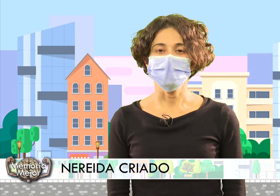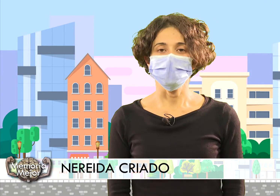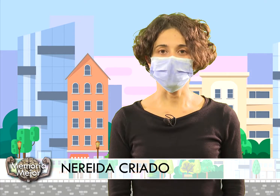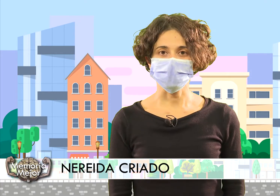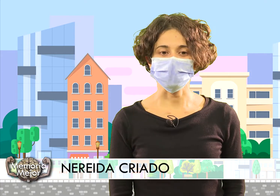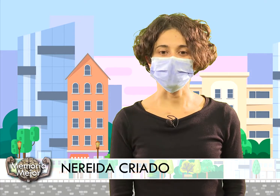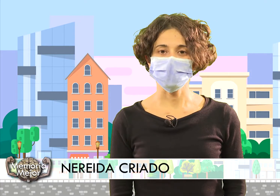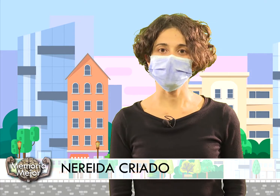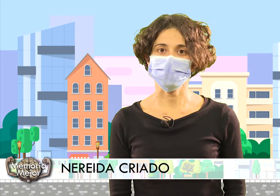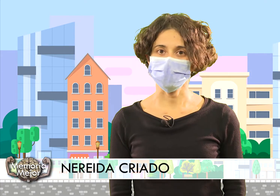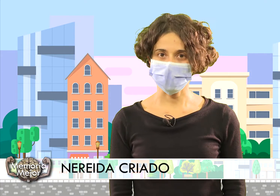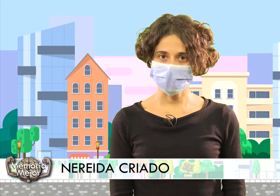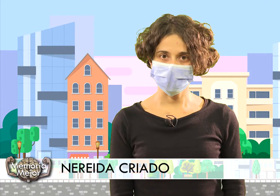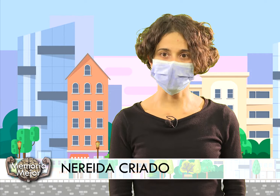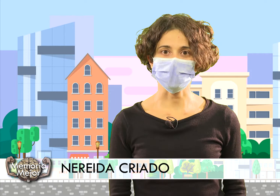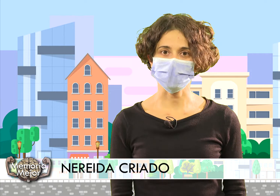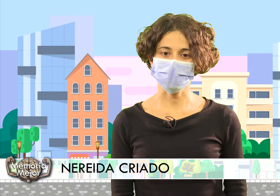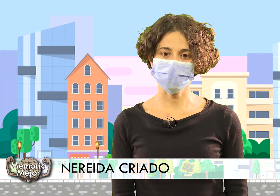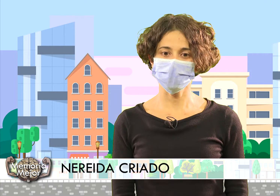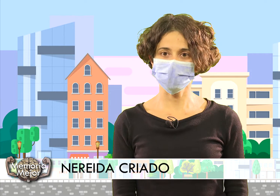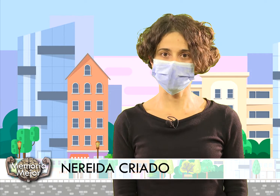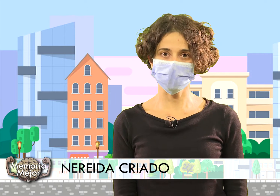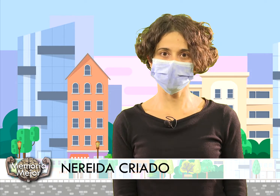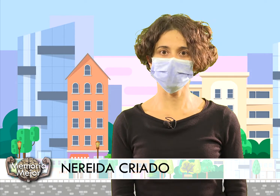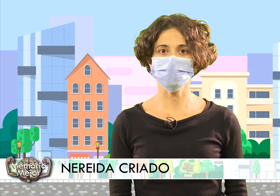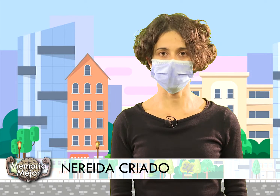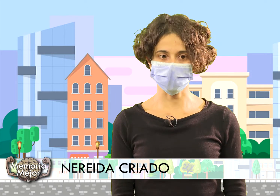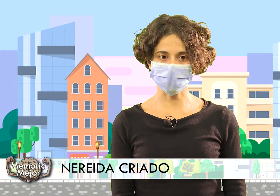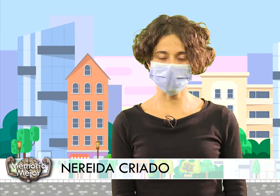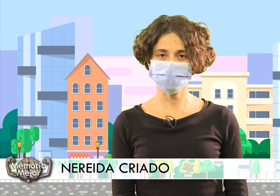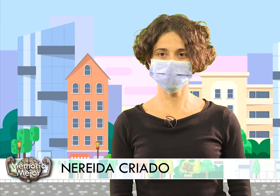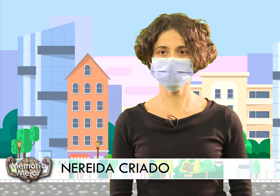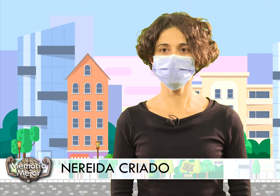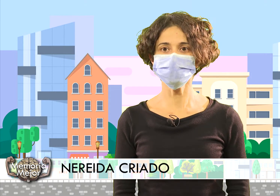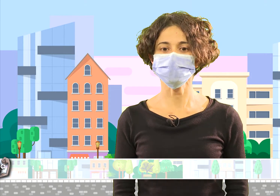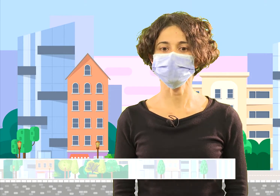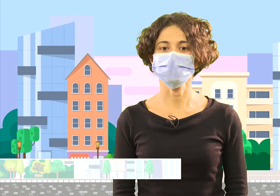y esta semana les acompañaré en la realización de los ejercicios de memoria.